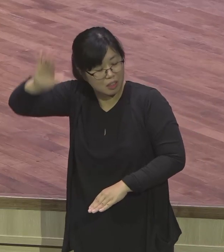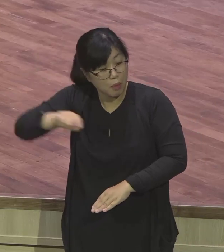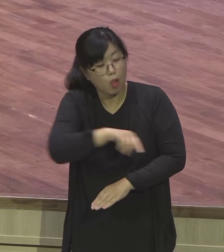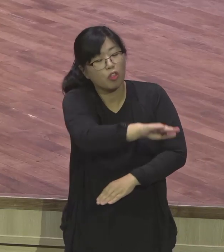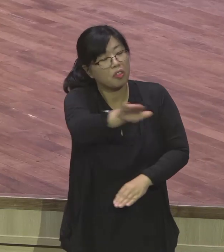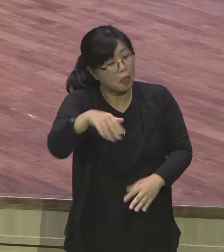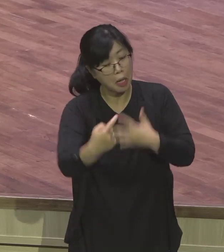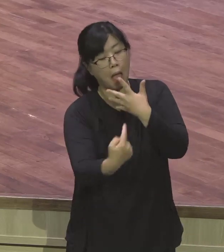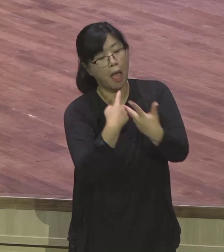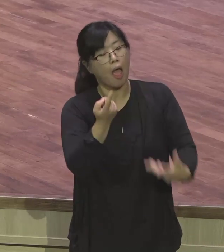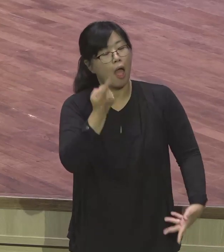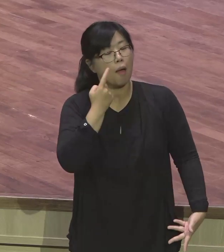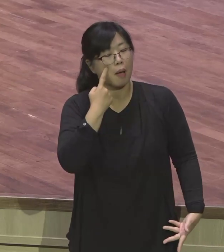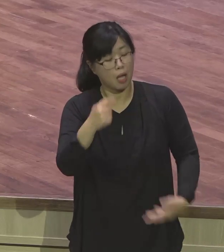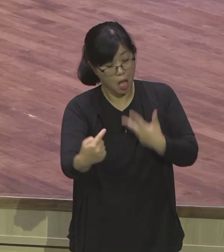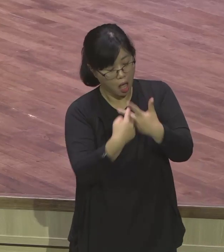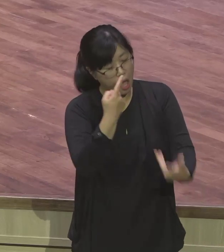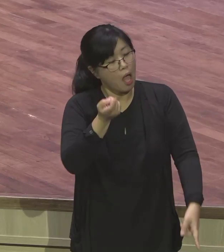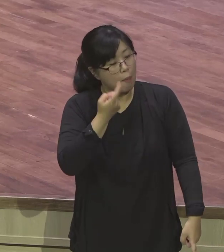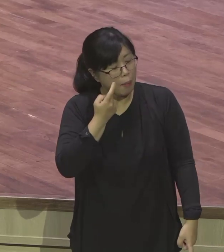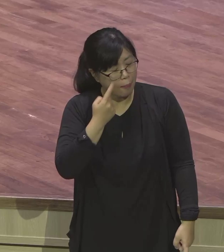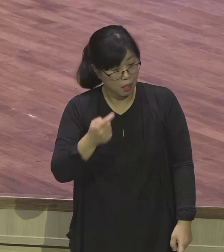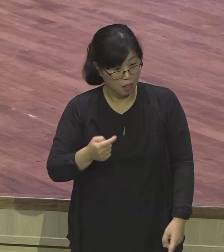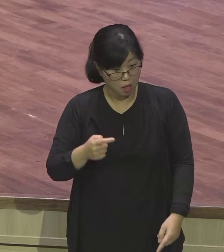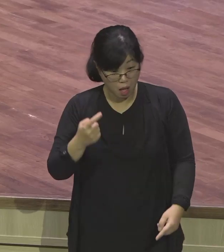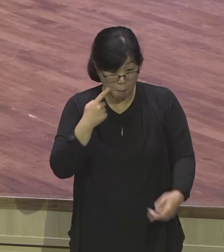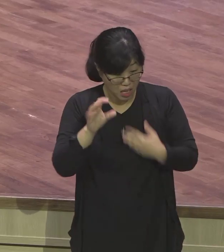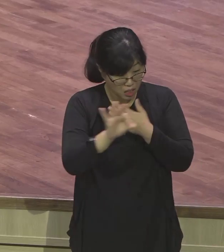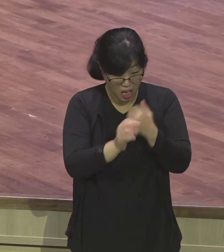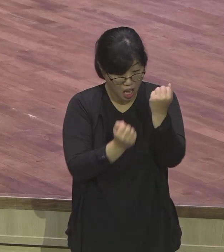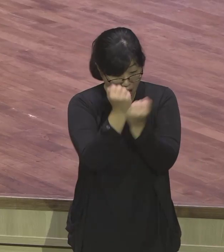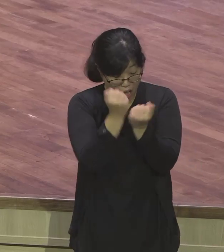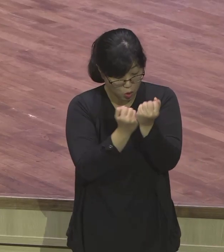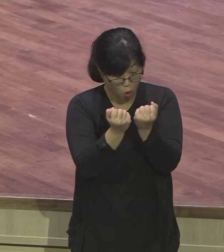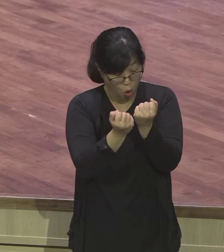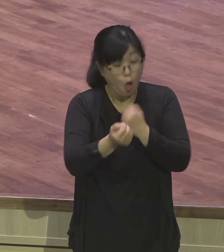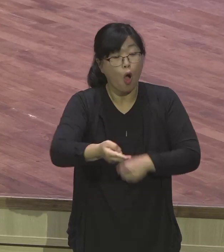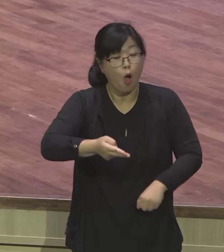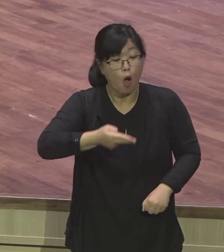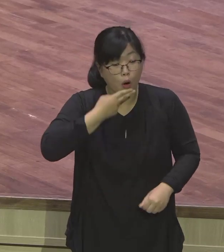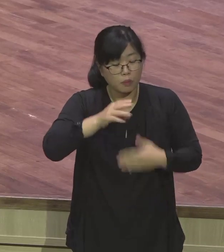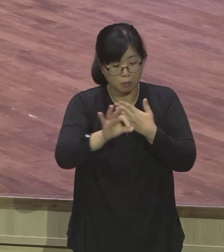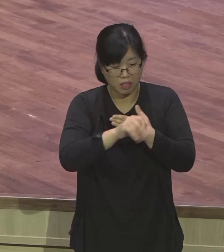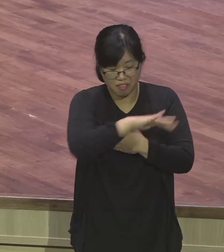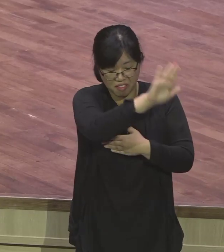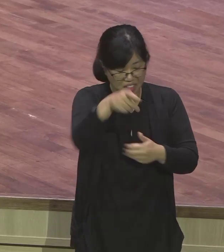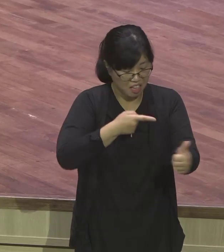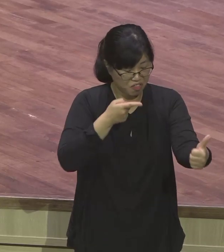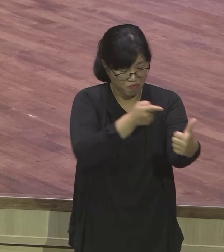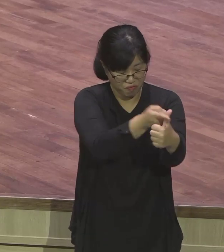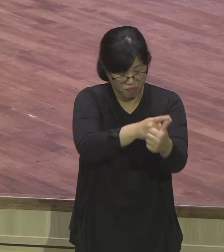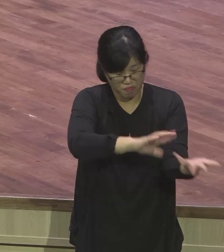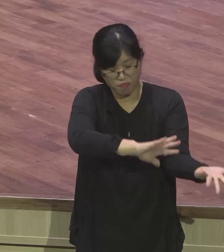정신이 뻗장나게 술 맡은 가는 장이요. 그때 2년 전 요섭이 자기 자신의 꿈을